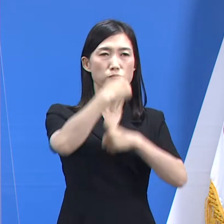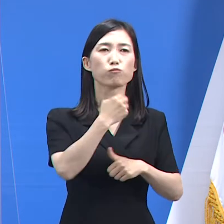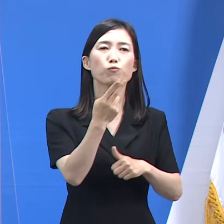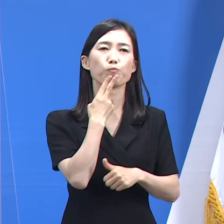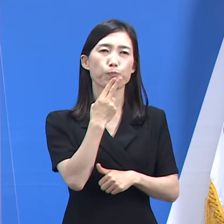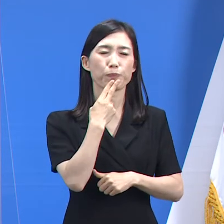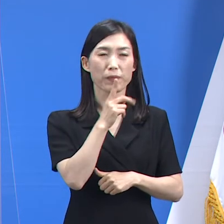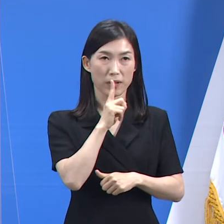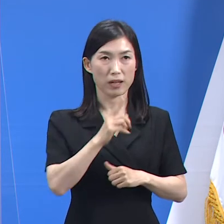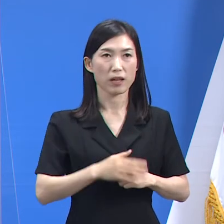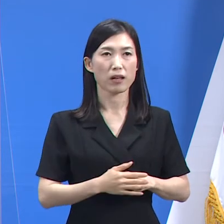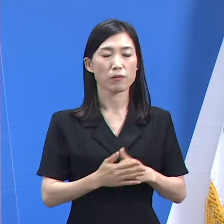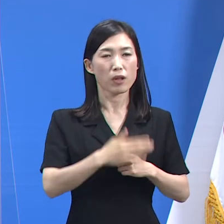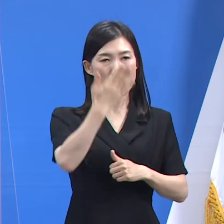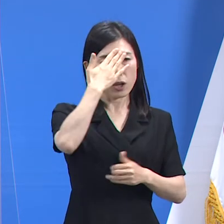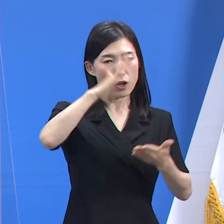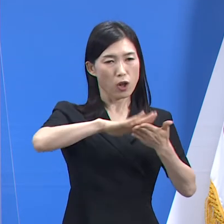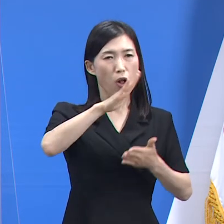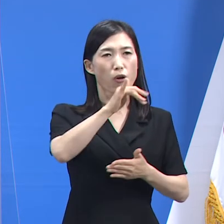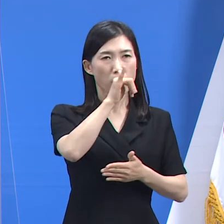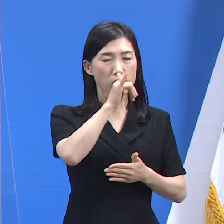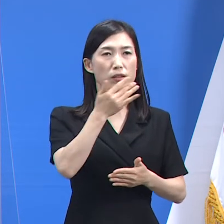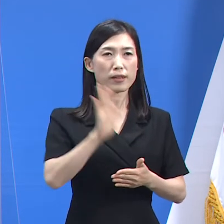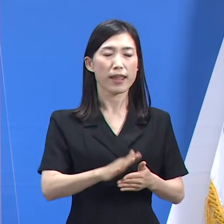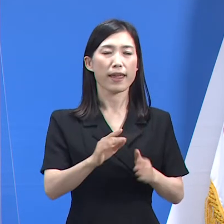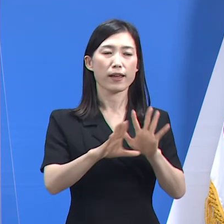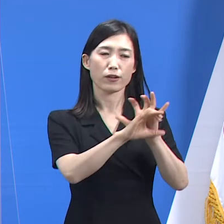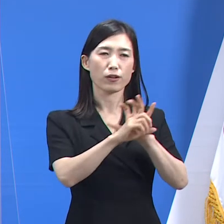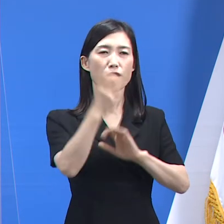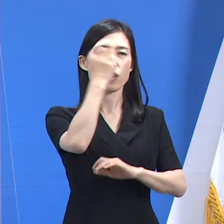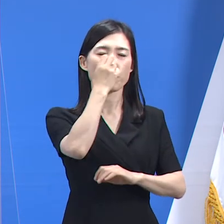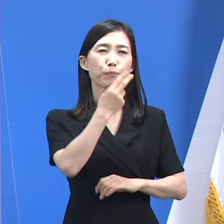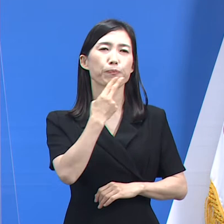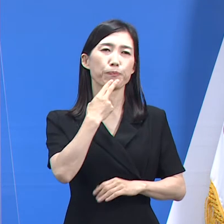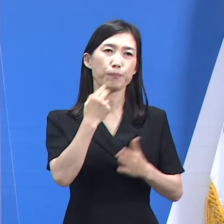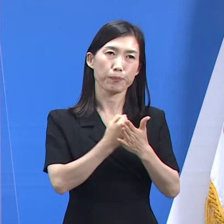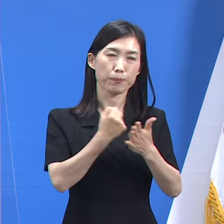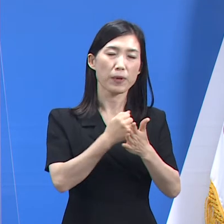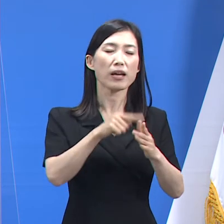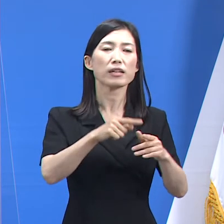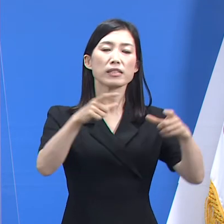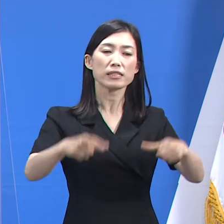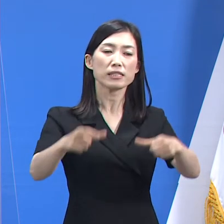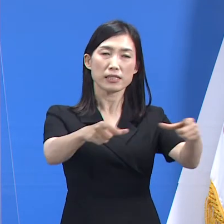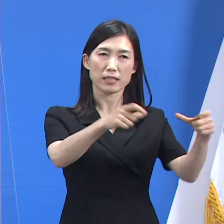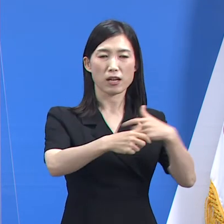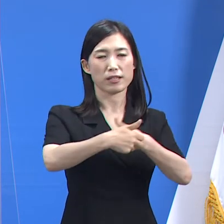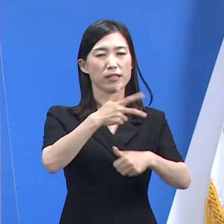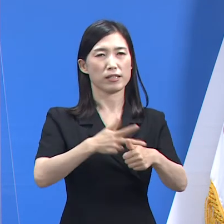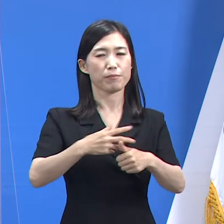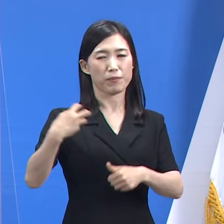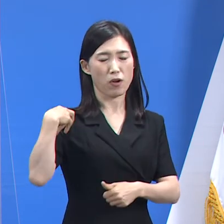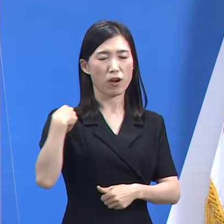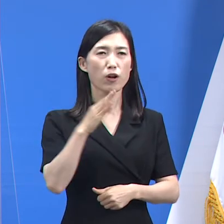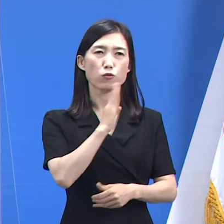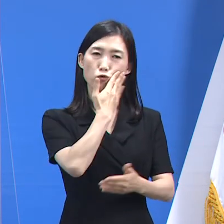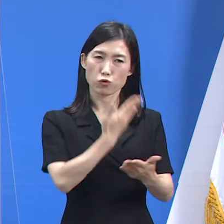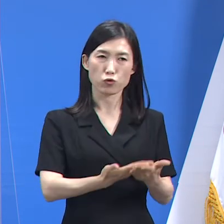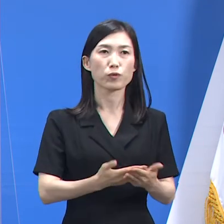유증상자들의 신속한 진단검사를 위해 지역 보건의료인들의 역할이 중요합니다.